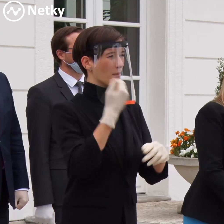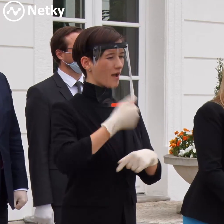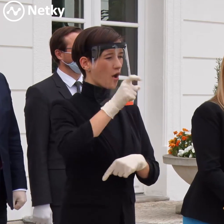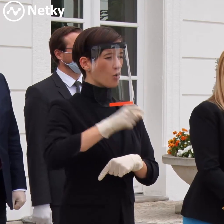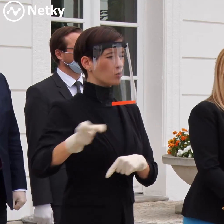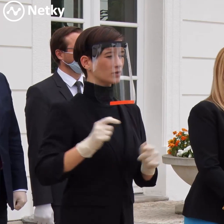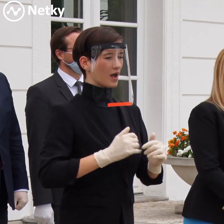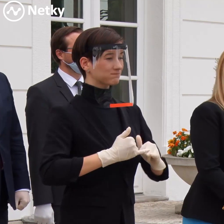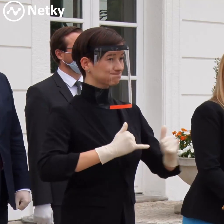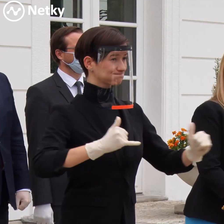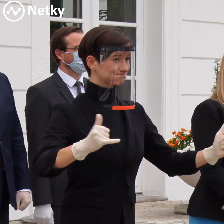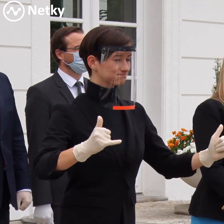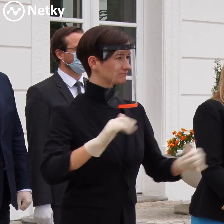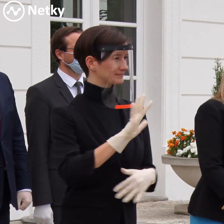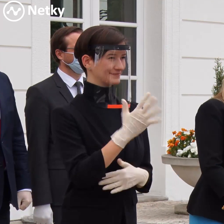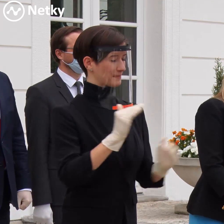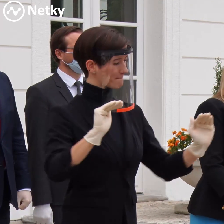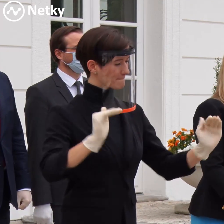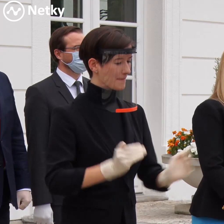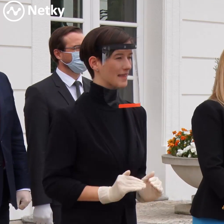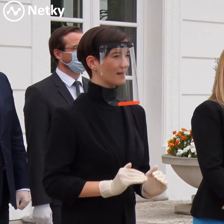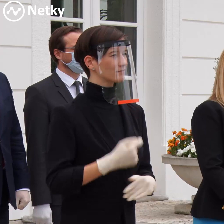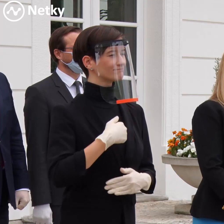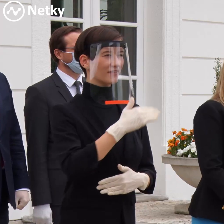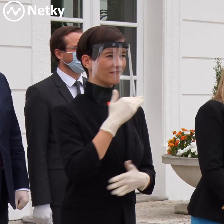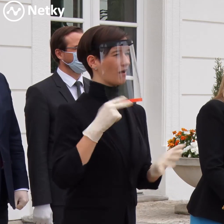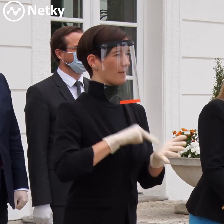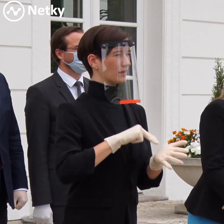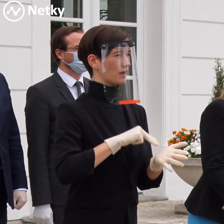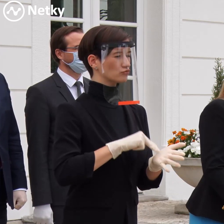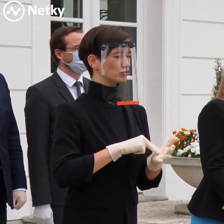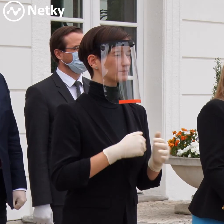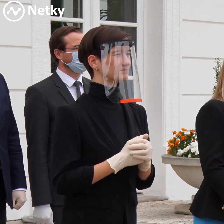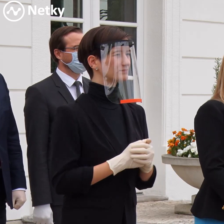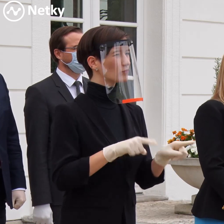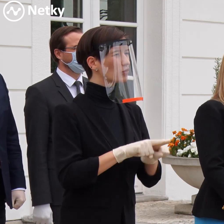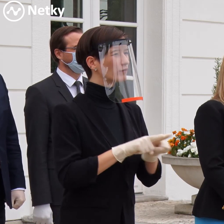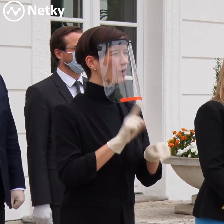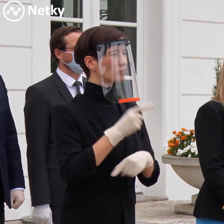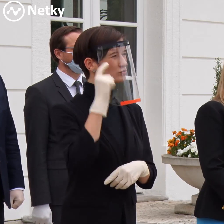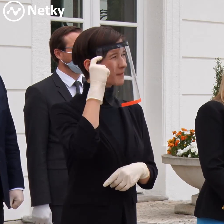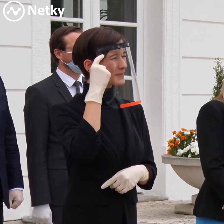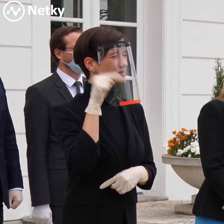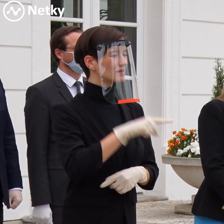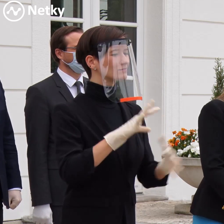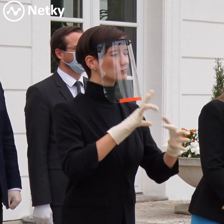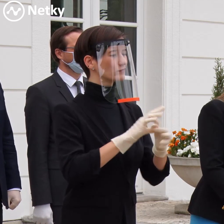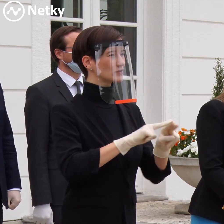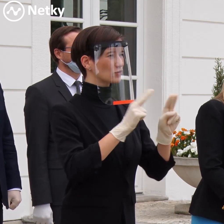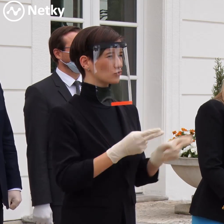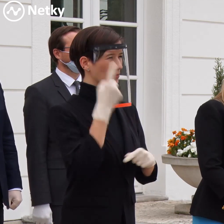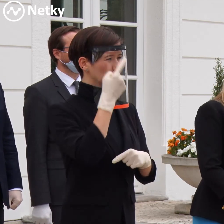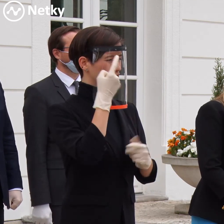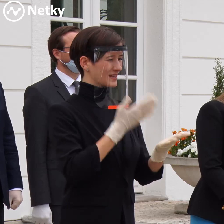toho uprímnú radosť. Zároveň nemôžeme zabúdať na zariadenia sociálnych služieb, kde sa vyskytli tieto